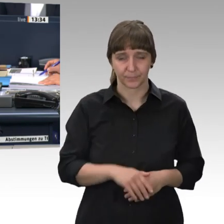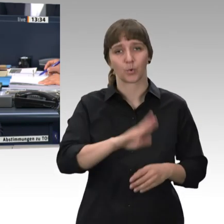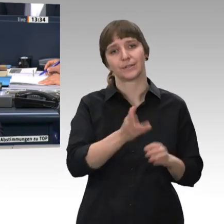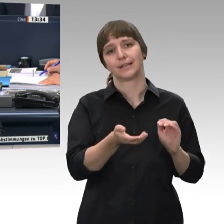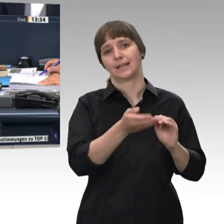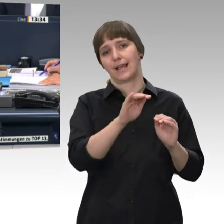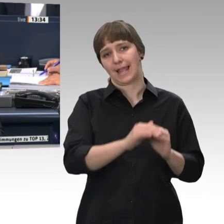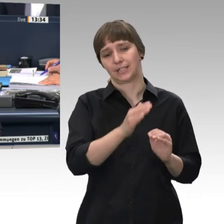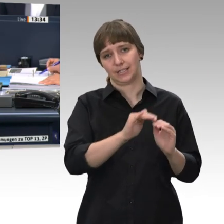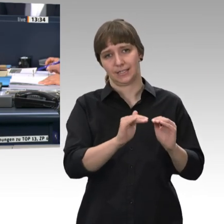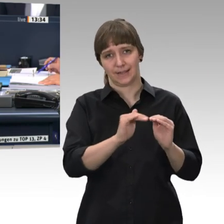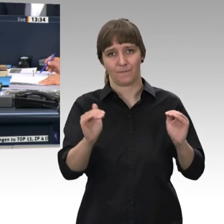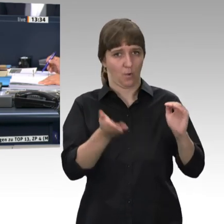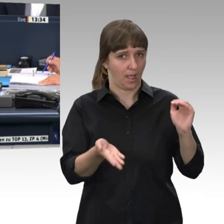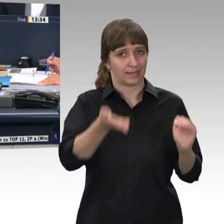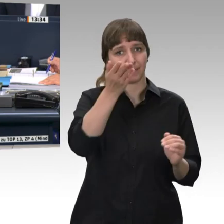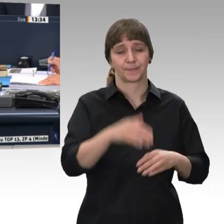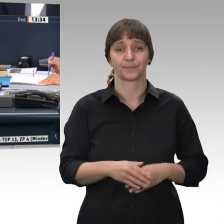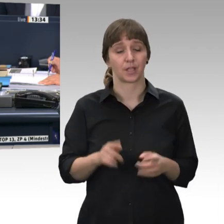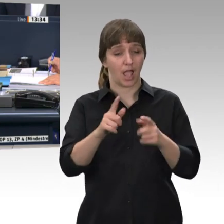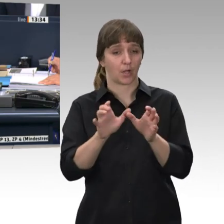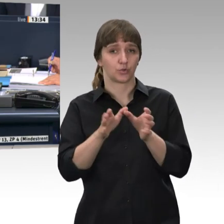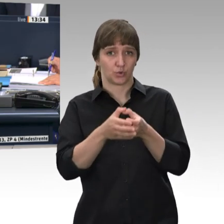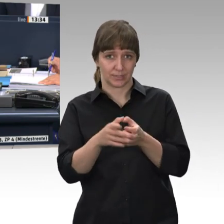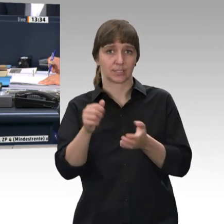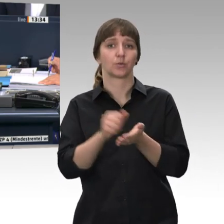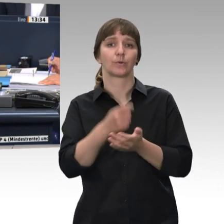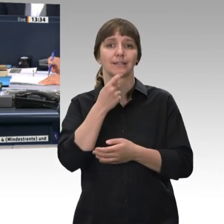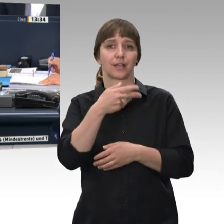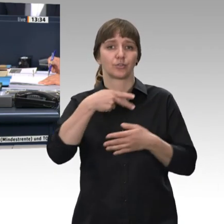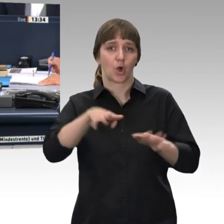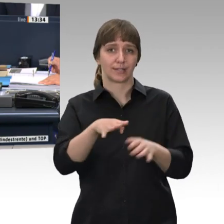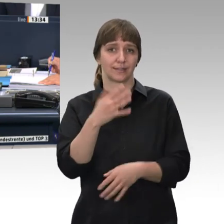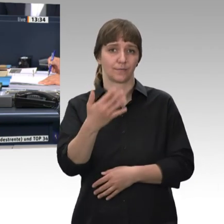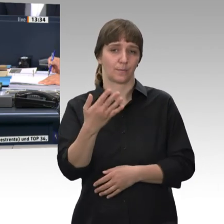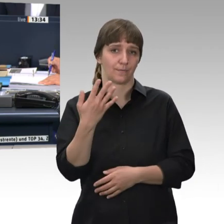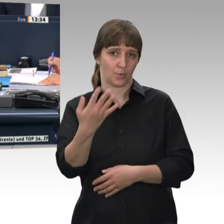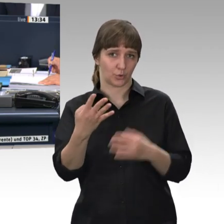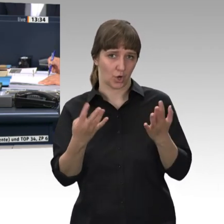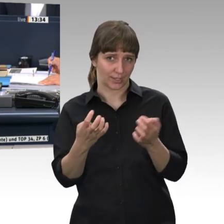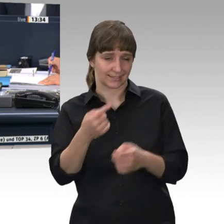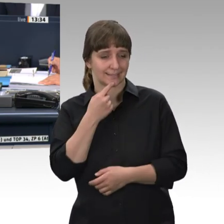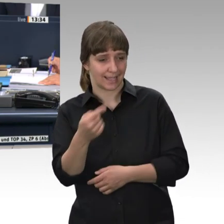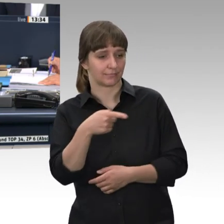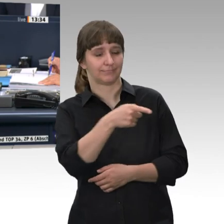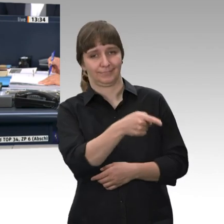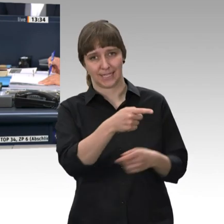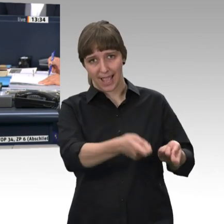Der Ausschuss empfiehlt in seiner Beschlussempfehlung auf Drucksache 19 95 95, den Antrag der Fraktion Die Linke auf Drucksache 19 85 55